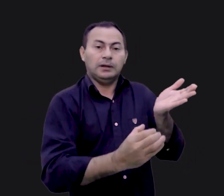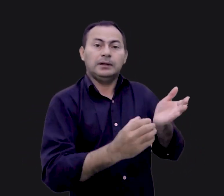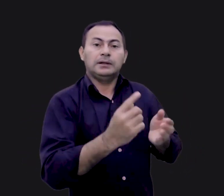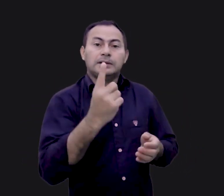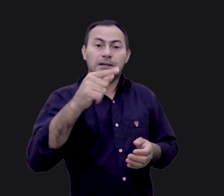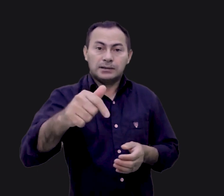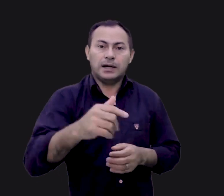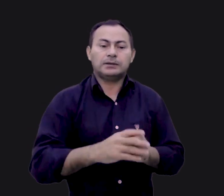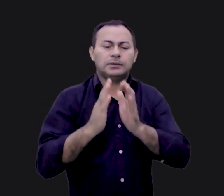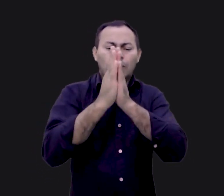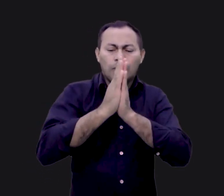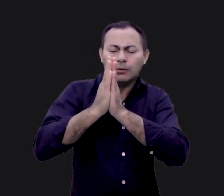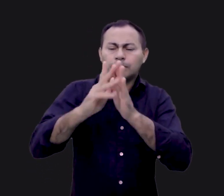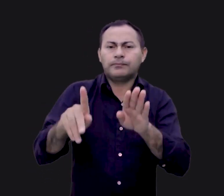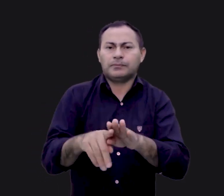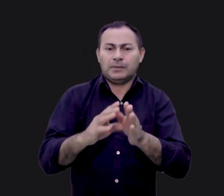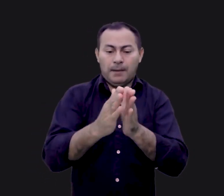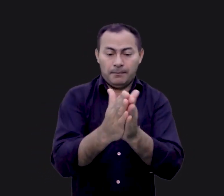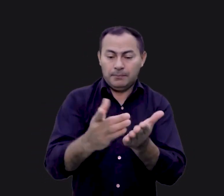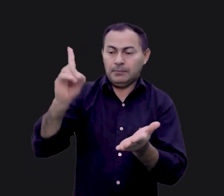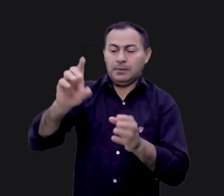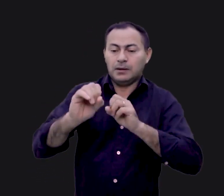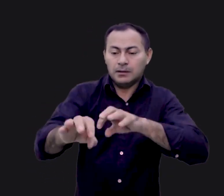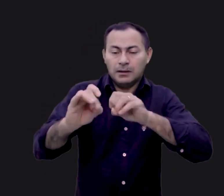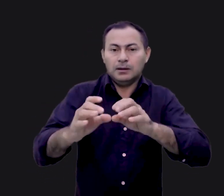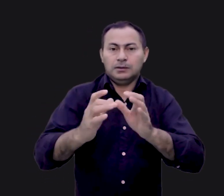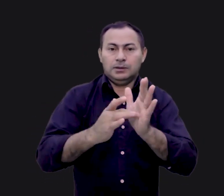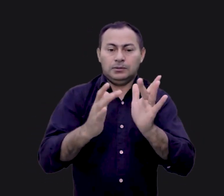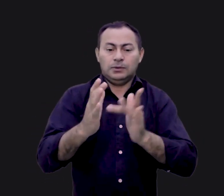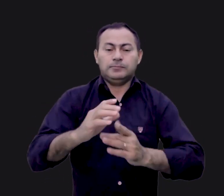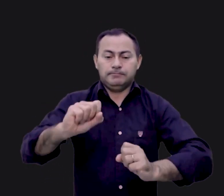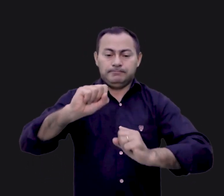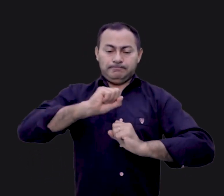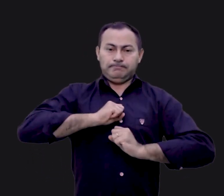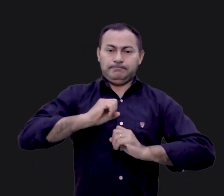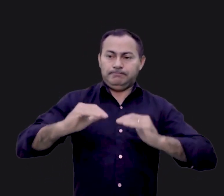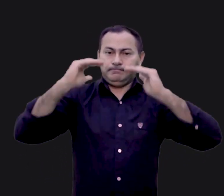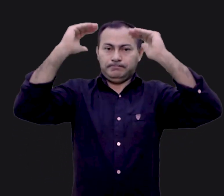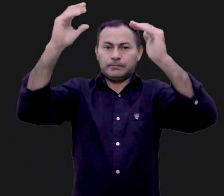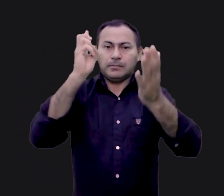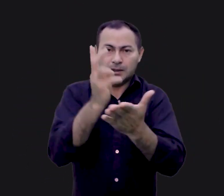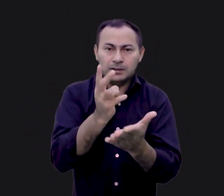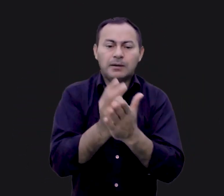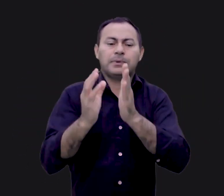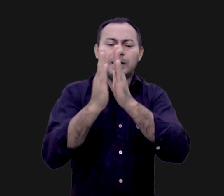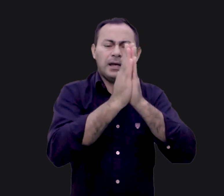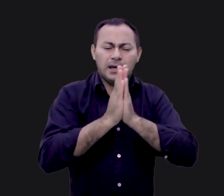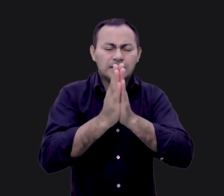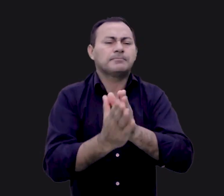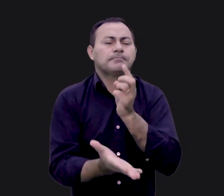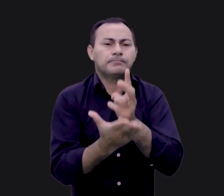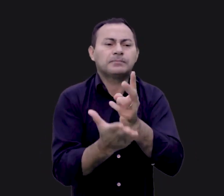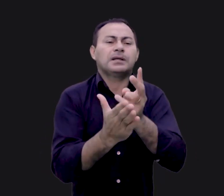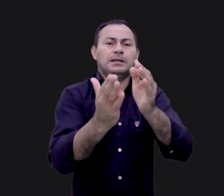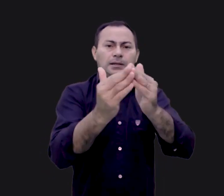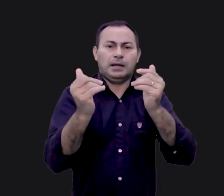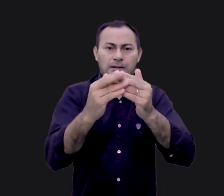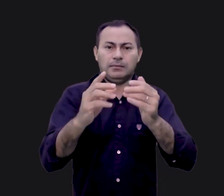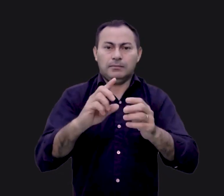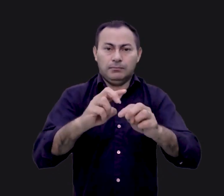mesmo. As escrituras nos ensinam que Jesus é o grande sumo sacerdote, que ele está sempre orando e intercedendo por